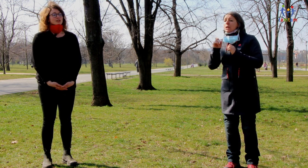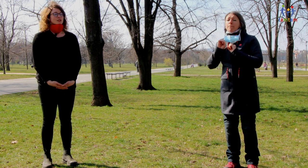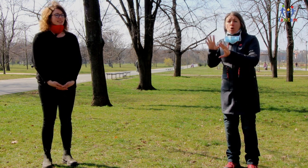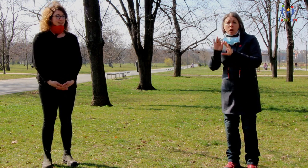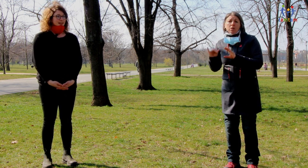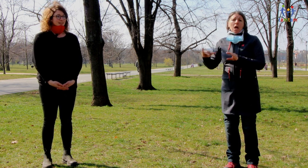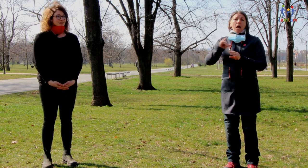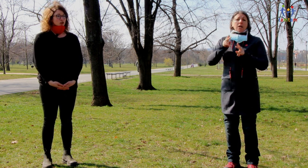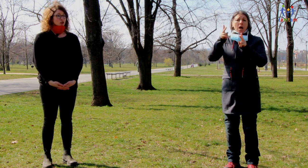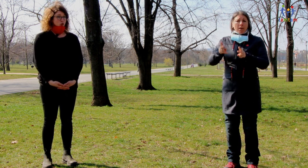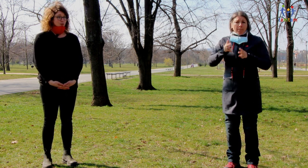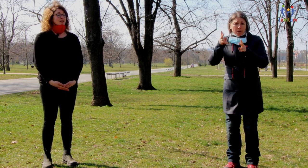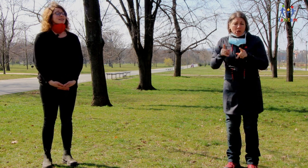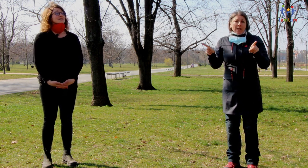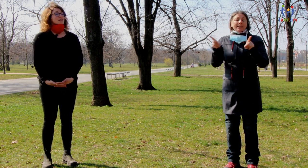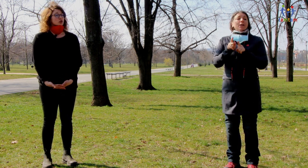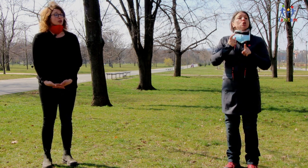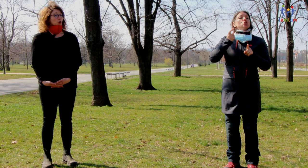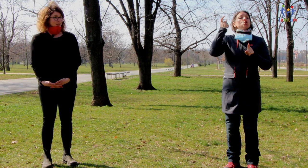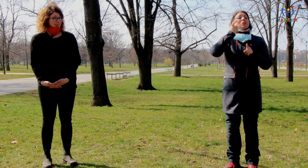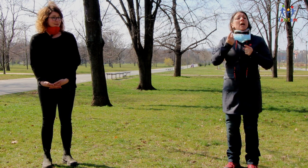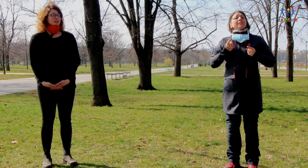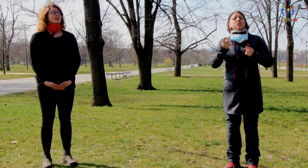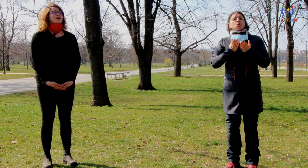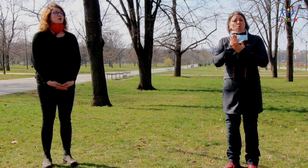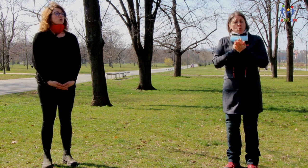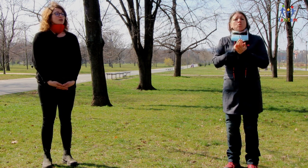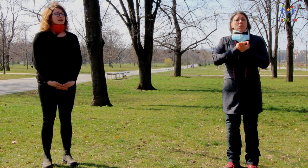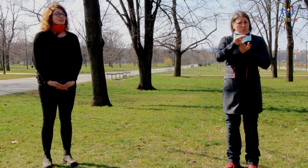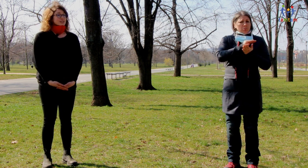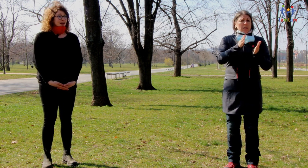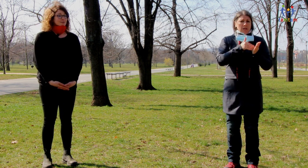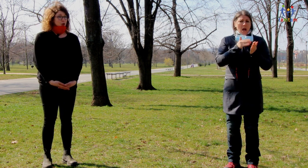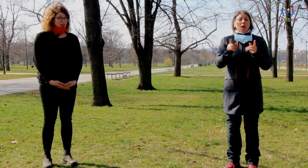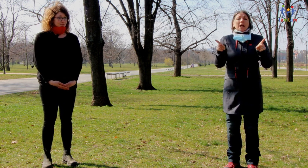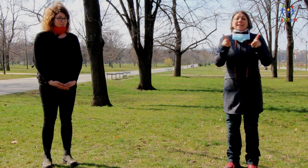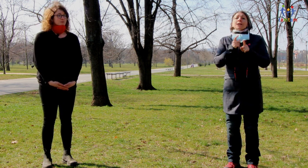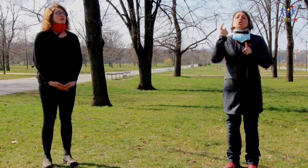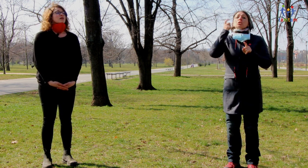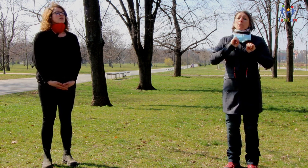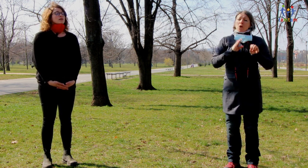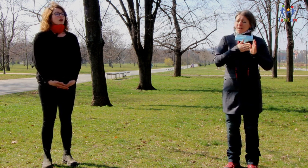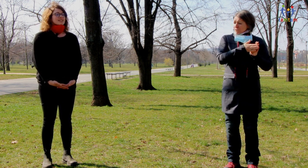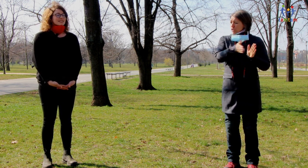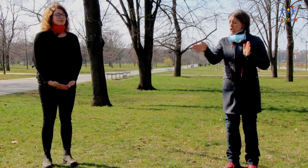socialně. A tím tak, můžete být nerozajíští, skolečně, to je taková sociální poradna. A přišli jsme